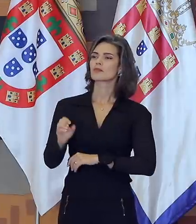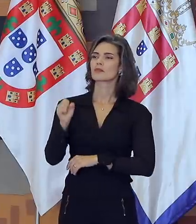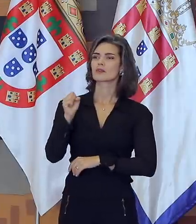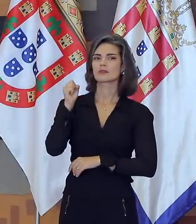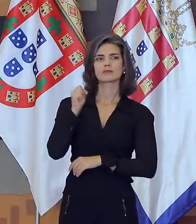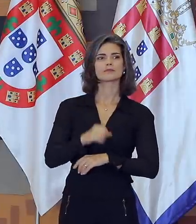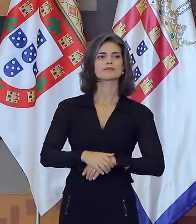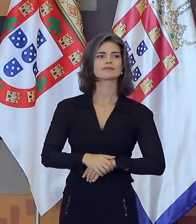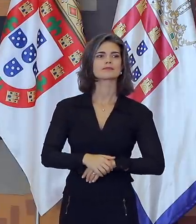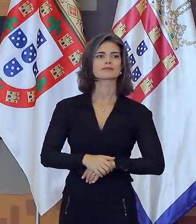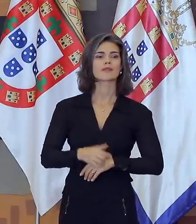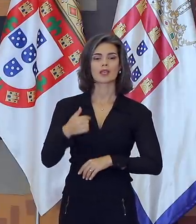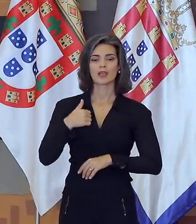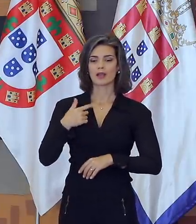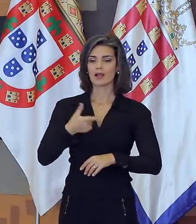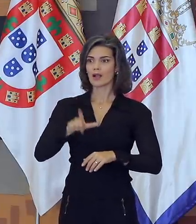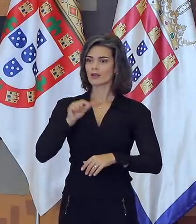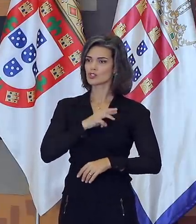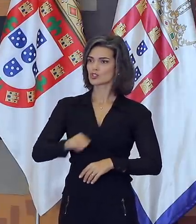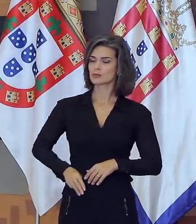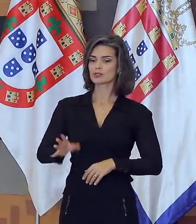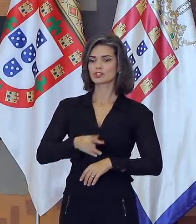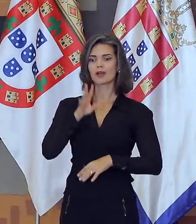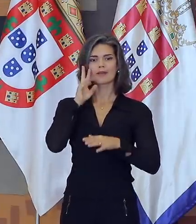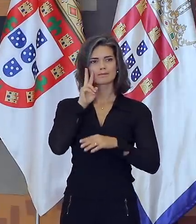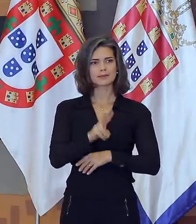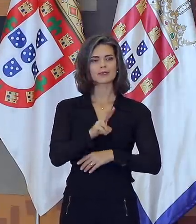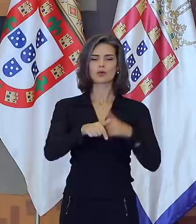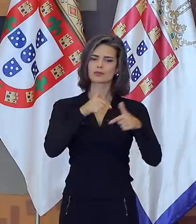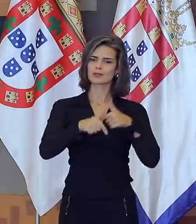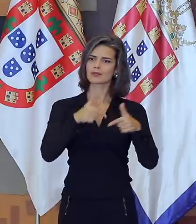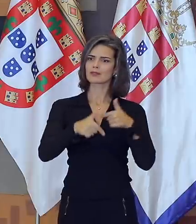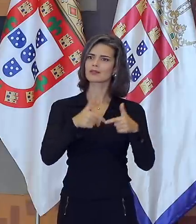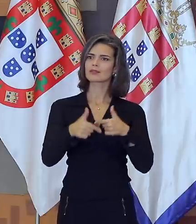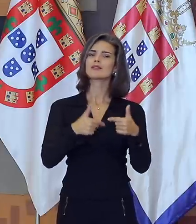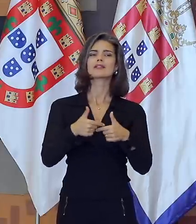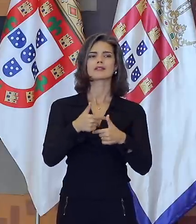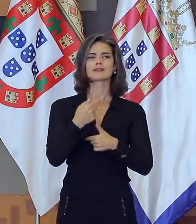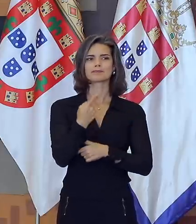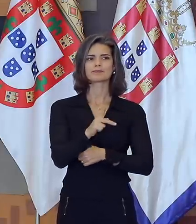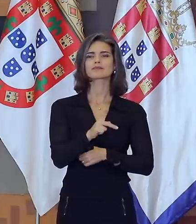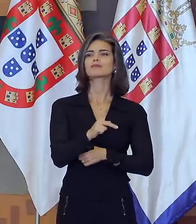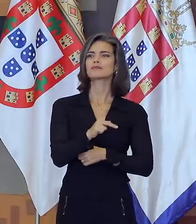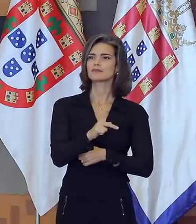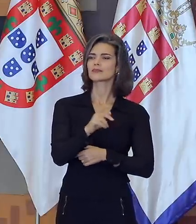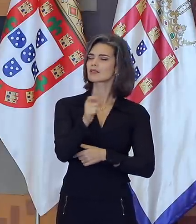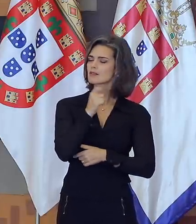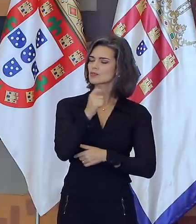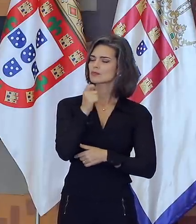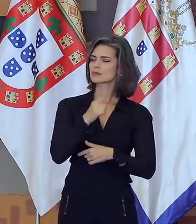alta função, eu já era testemunha do trabalho realizado, excelente trabalho pela embaixadora Maria Celina, à frente da DB.